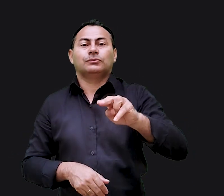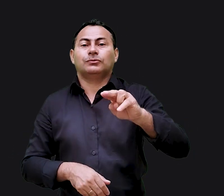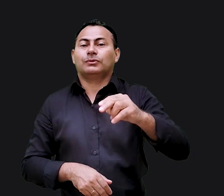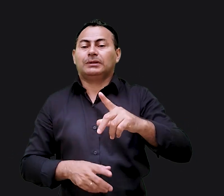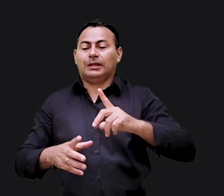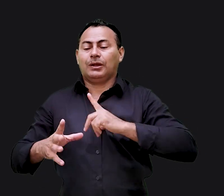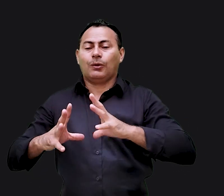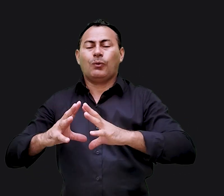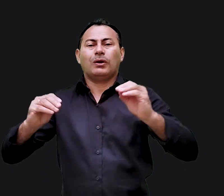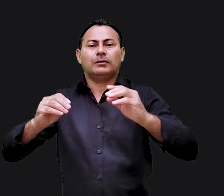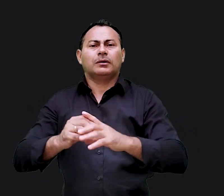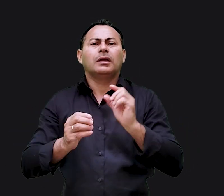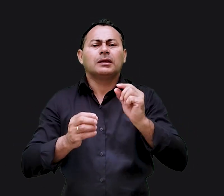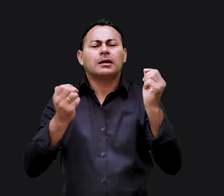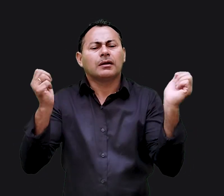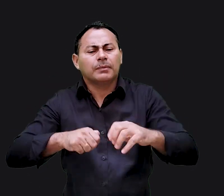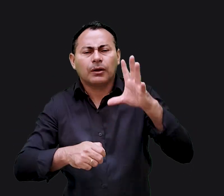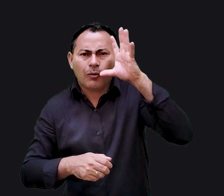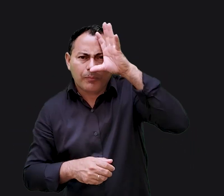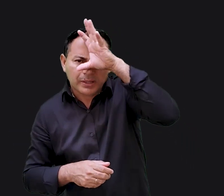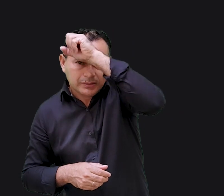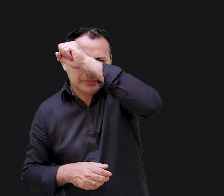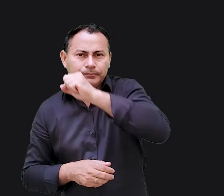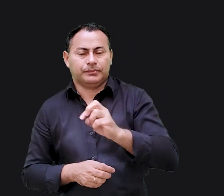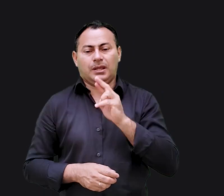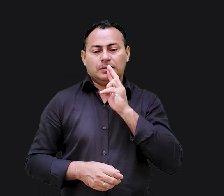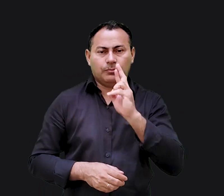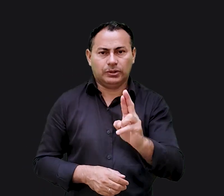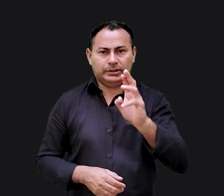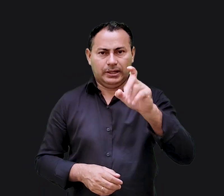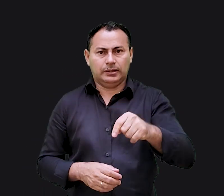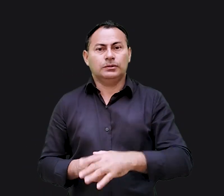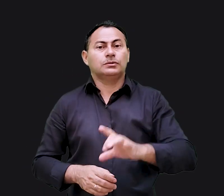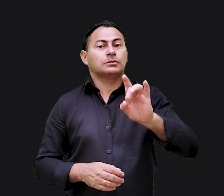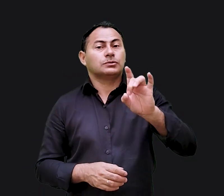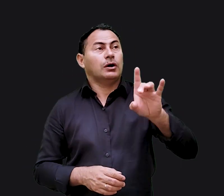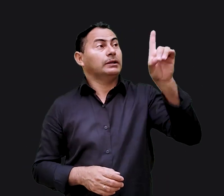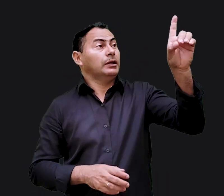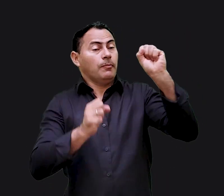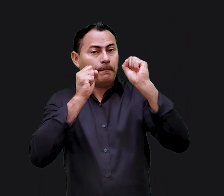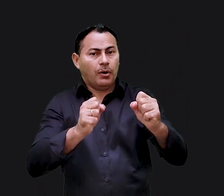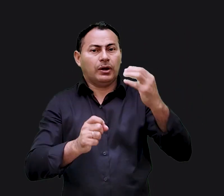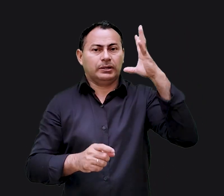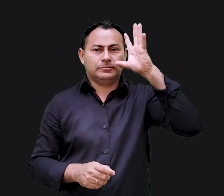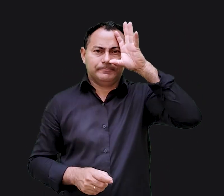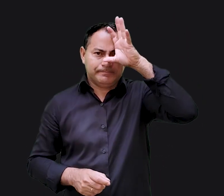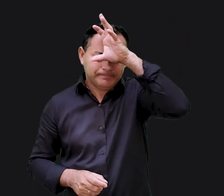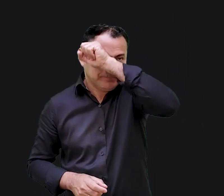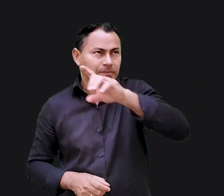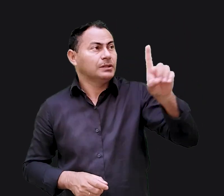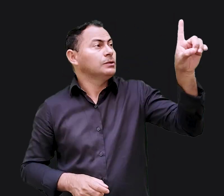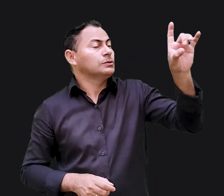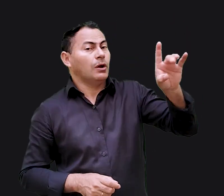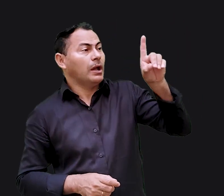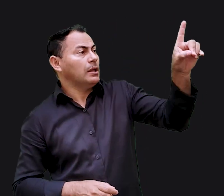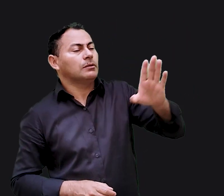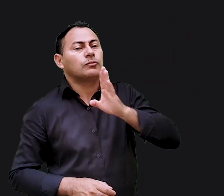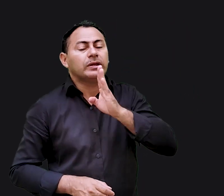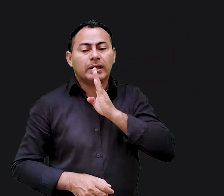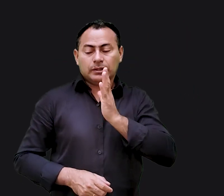doença é incurável quem é capaz de compreendê-lo a resposta é só Deus pode só ele conhece